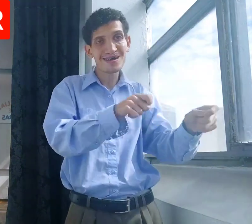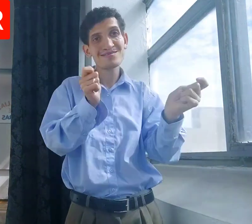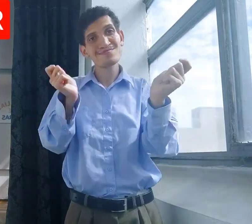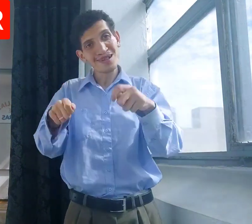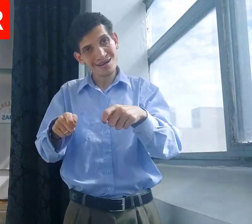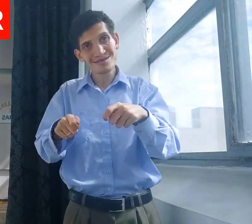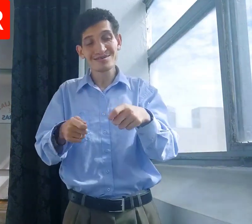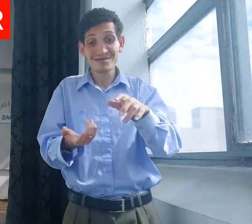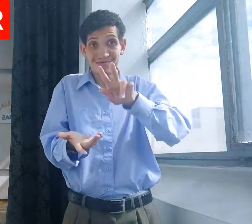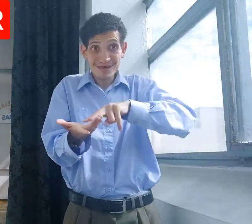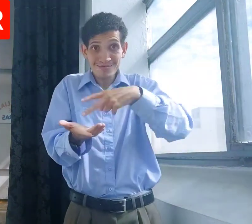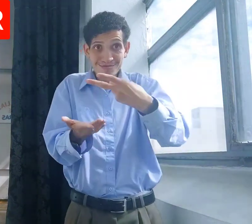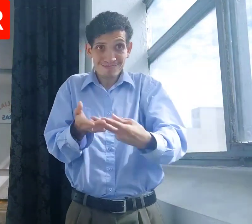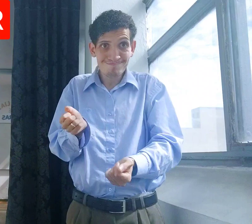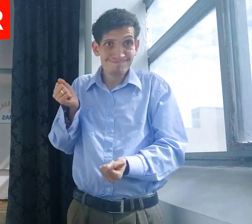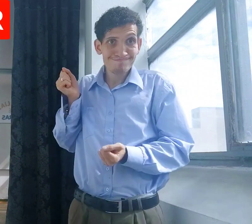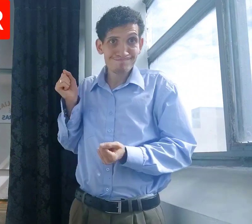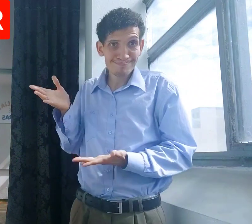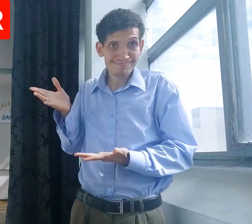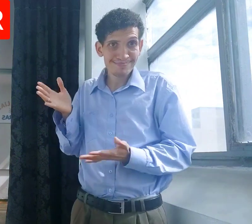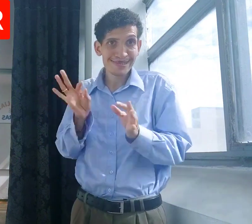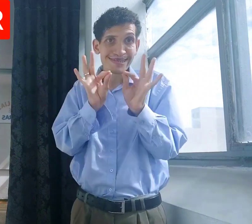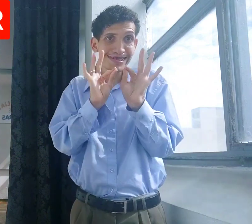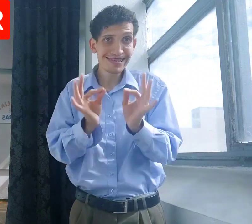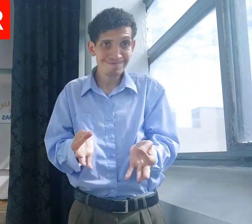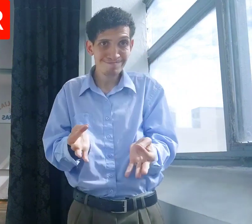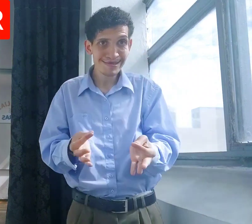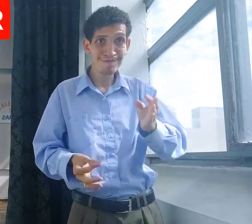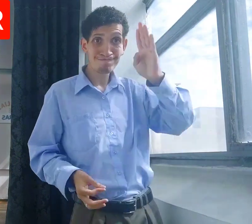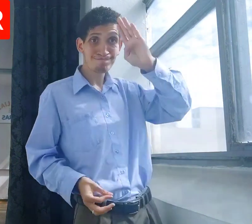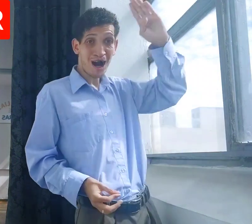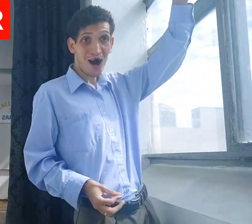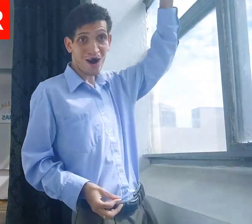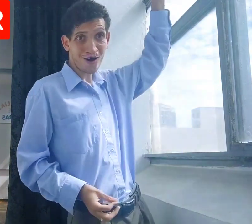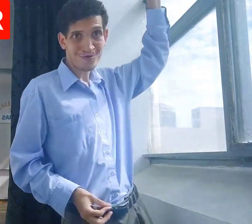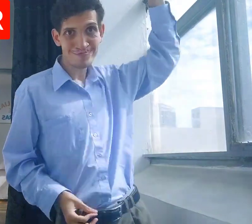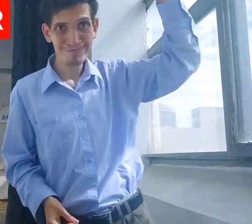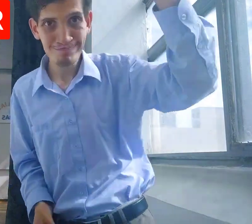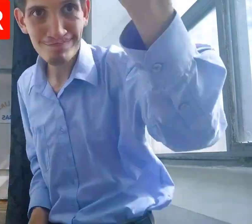português, é possível, esses dois. A tradução é essa só, simples. Vamos!